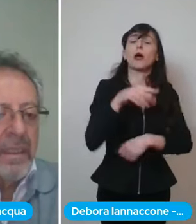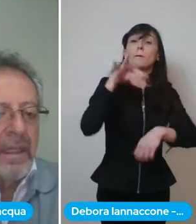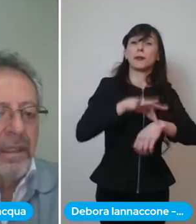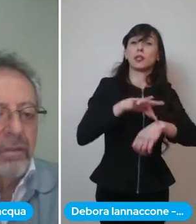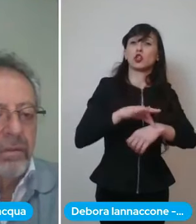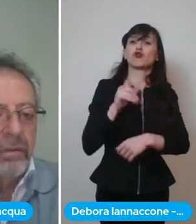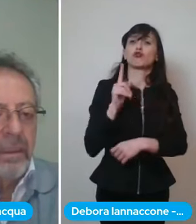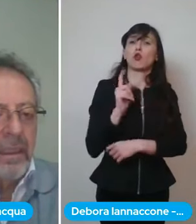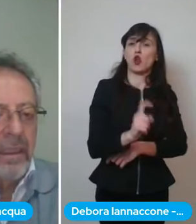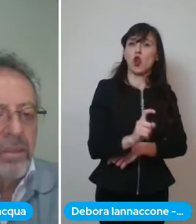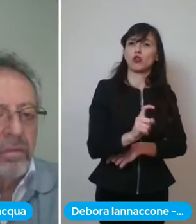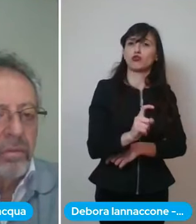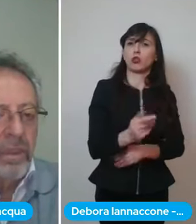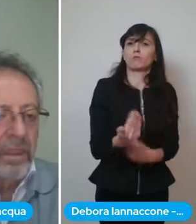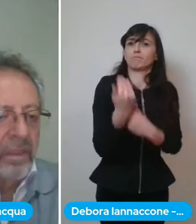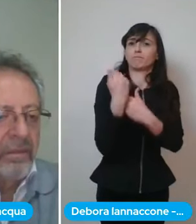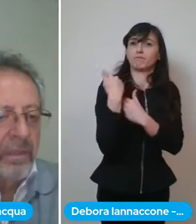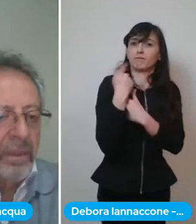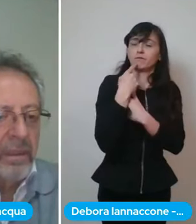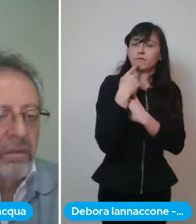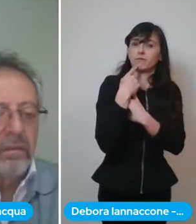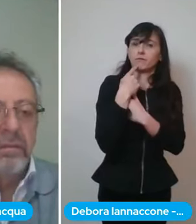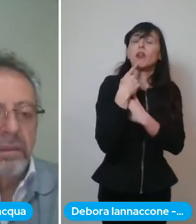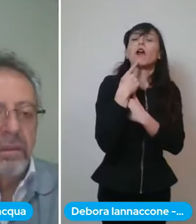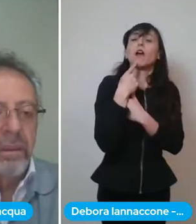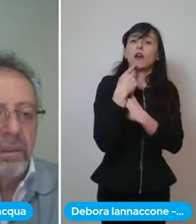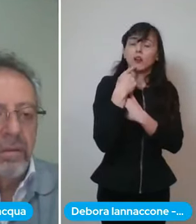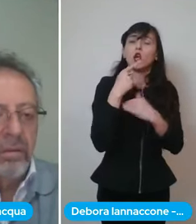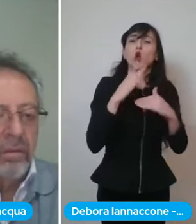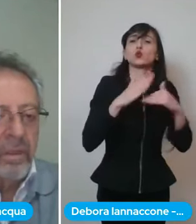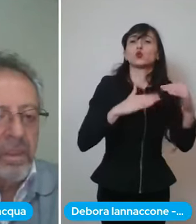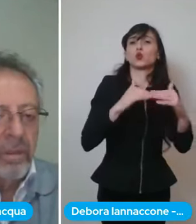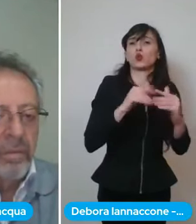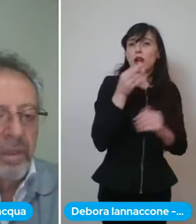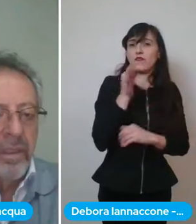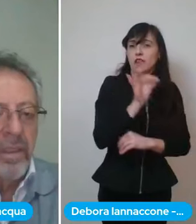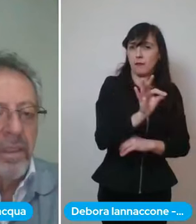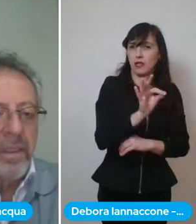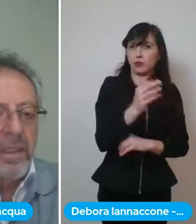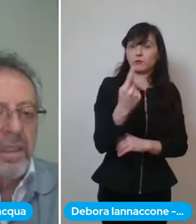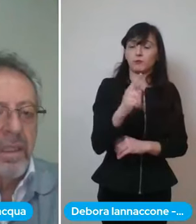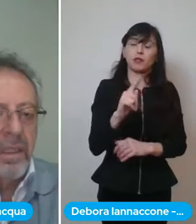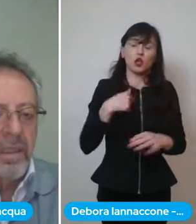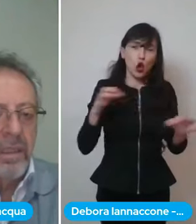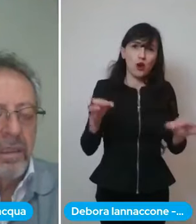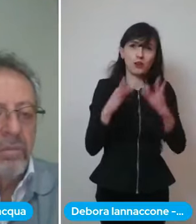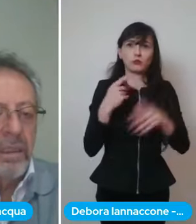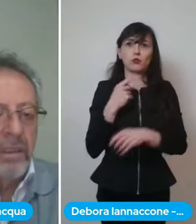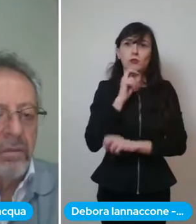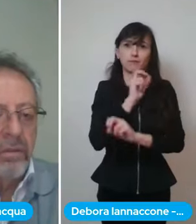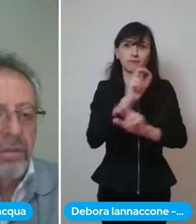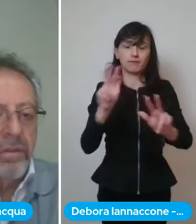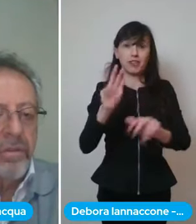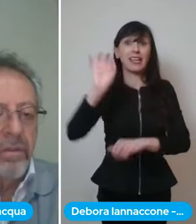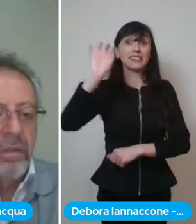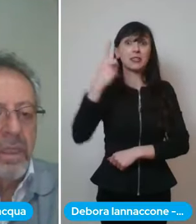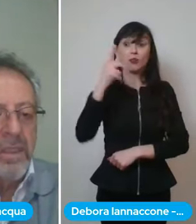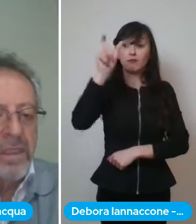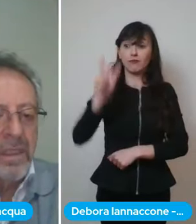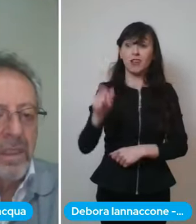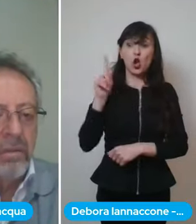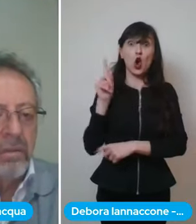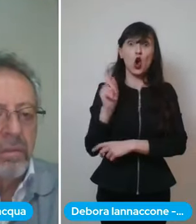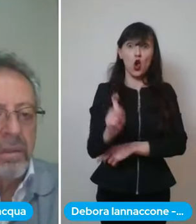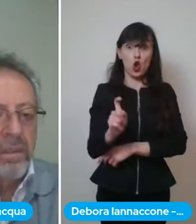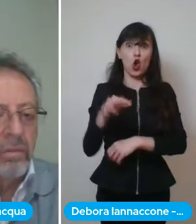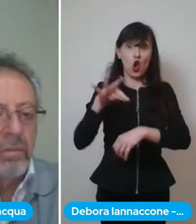presi in carico dalla struttura di riferimento e quindi colgo l'occasione per dire se un malato oncologico è